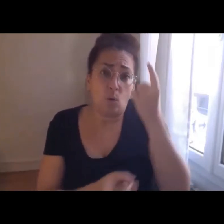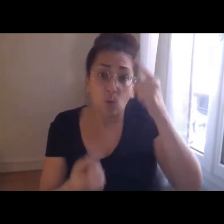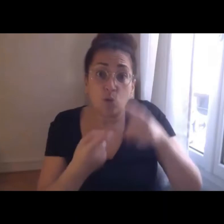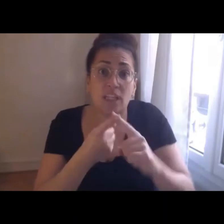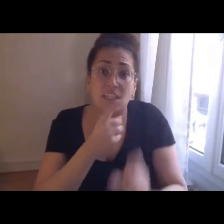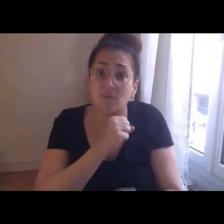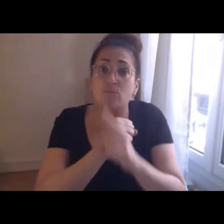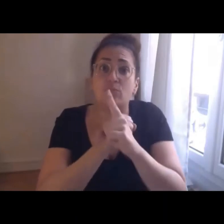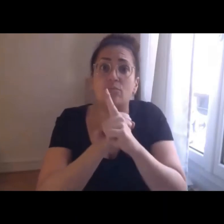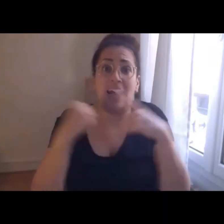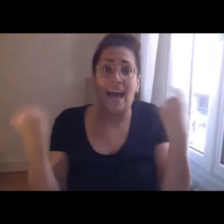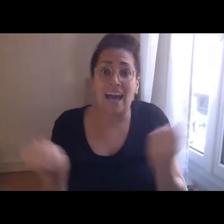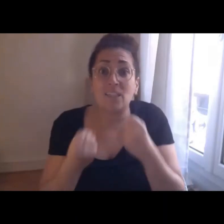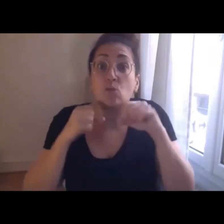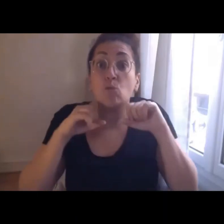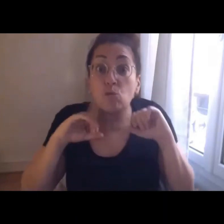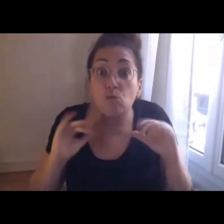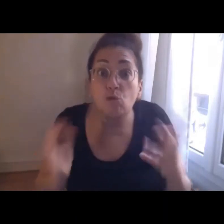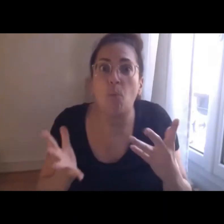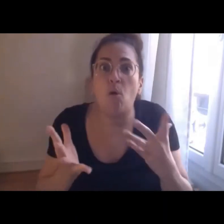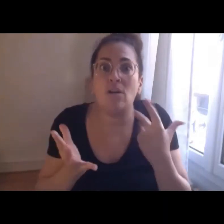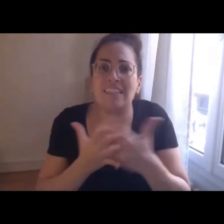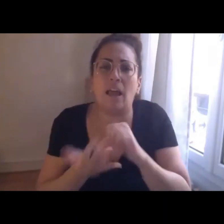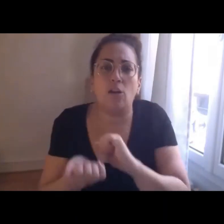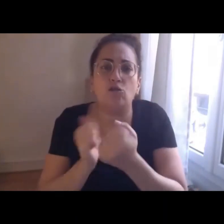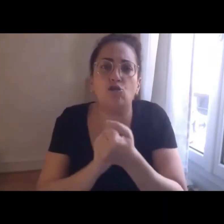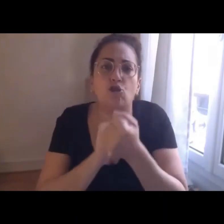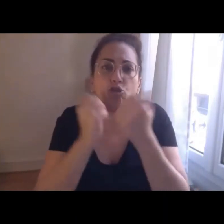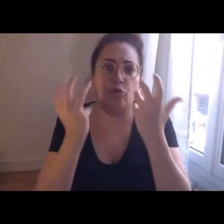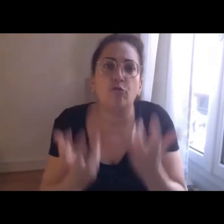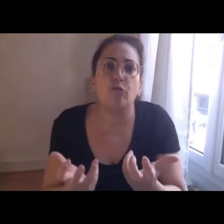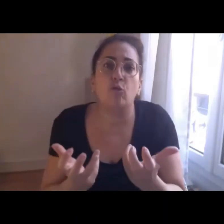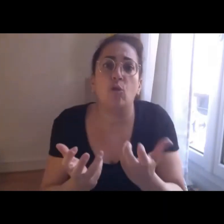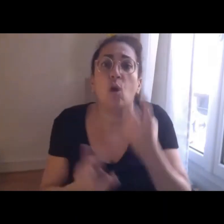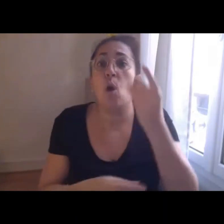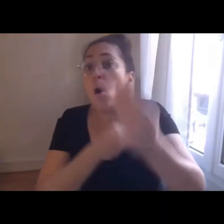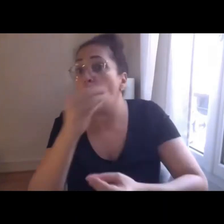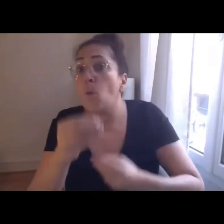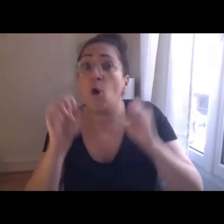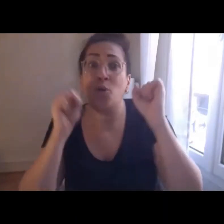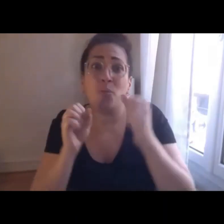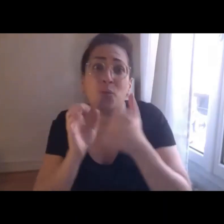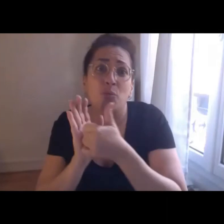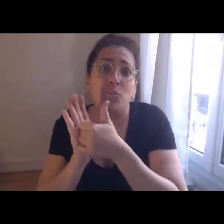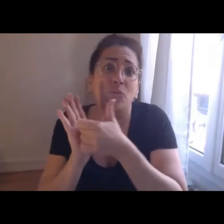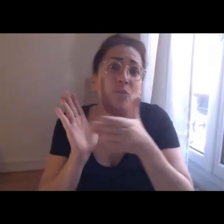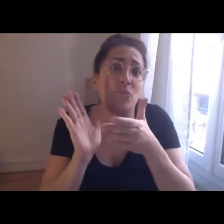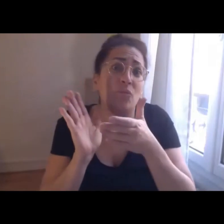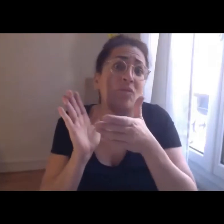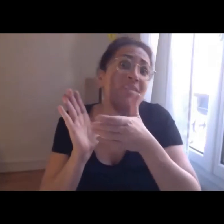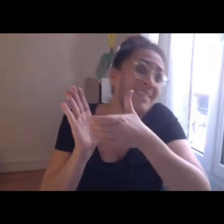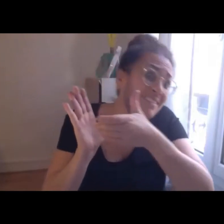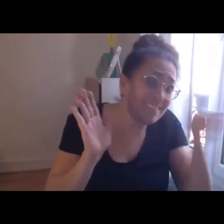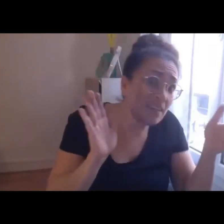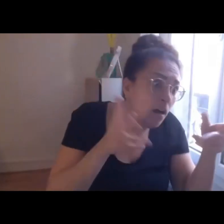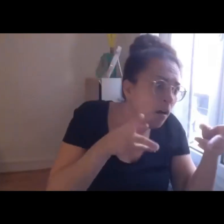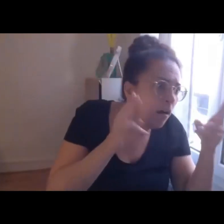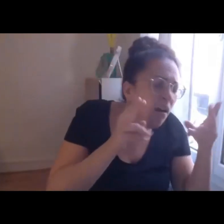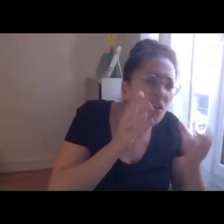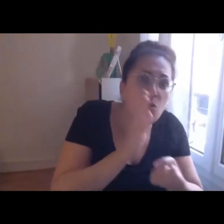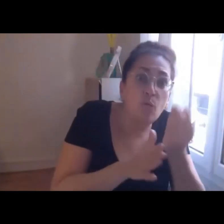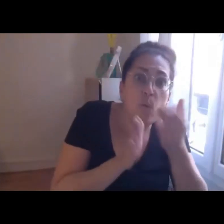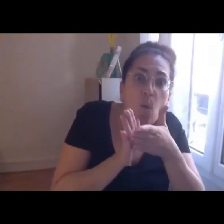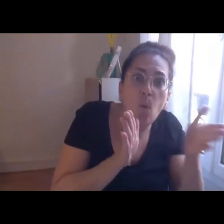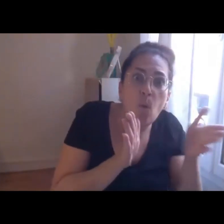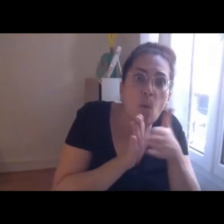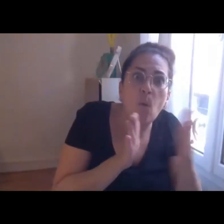modes d'action nous travaillons aussi à explorer ces nouveaux possibles pour que la question des personnes en situation